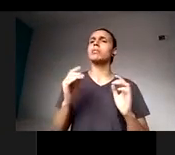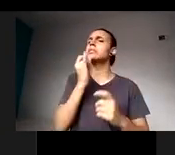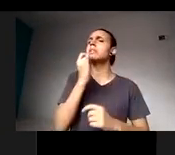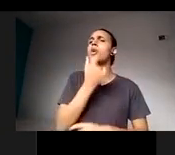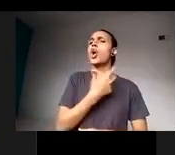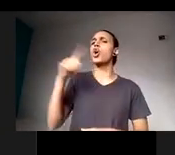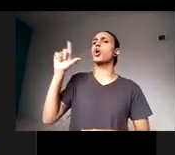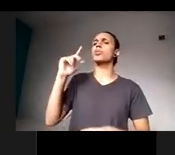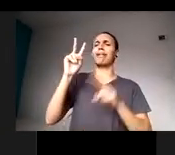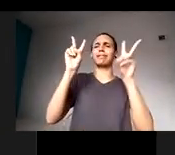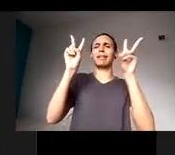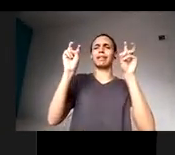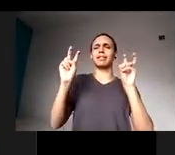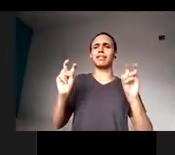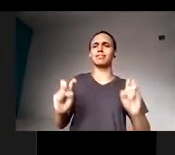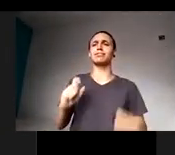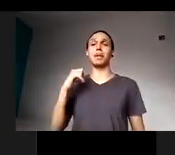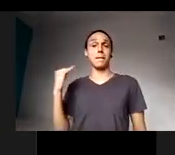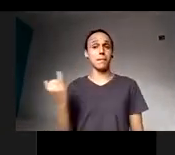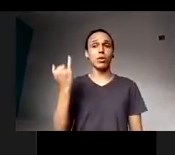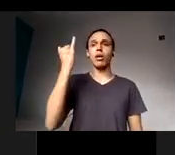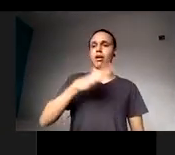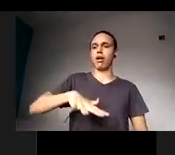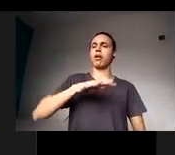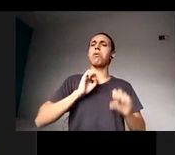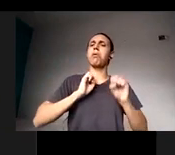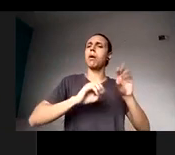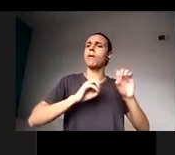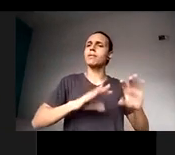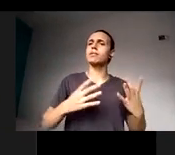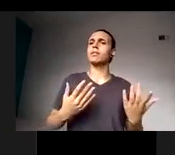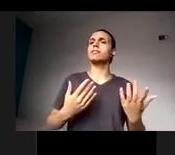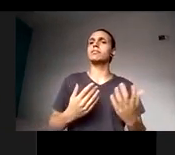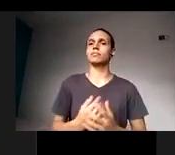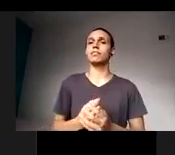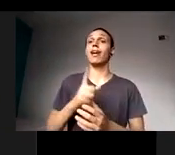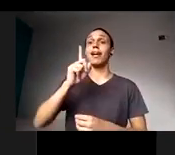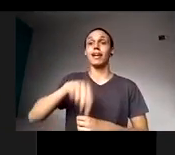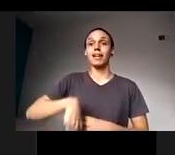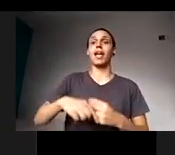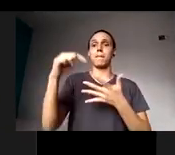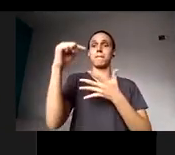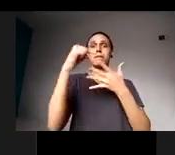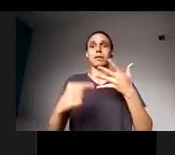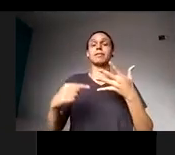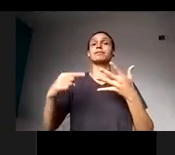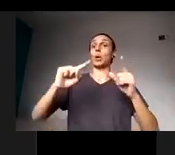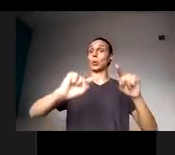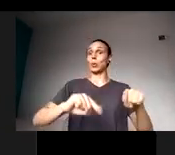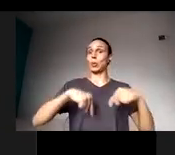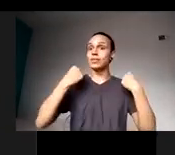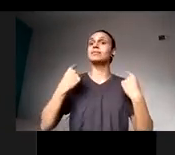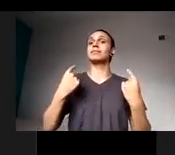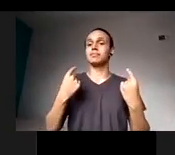temas relevantes para a área da educação, que são agendas ainda que nos desafiam, que são agendas ainda incompletas,